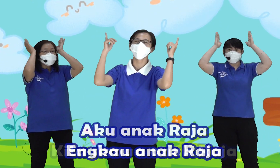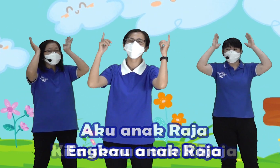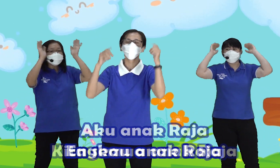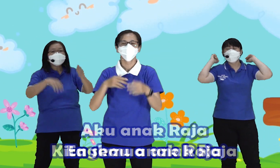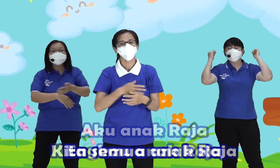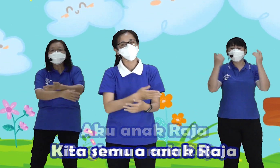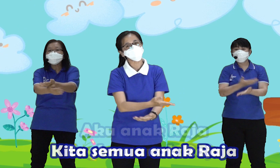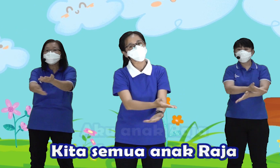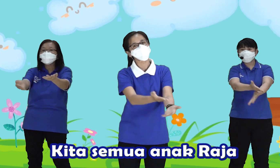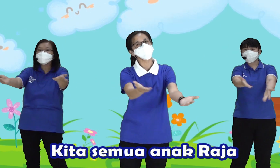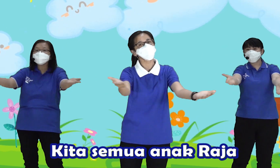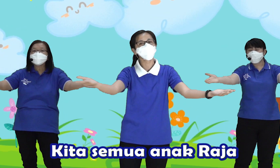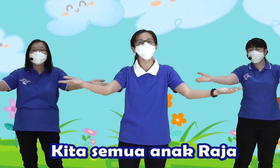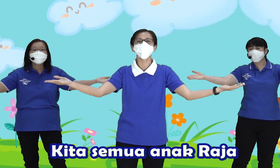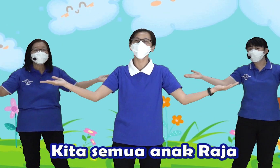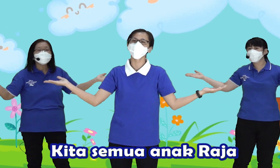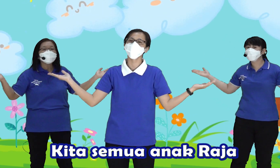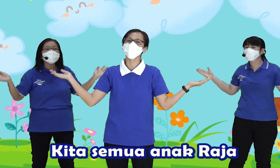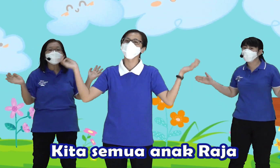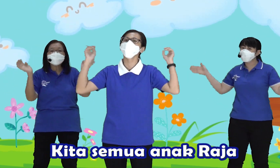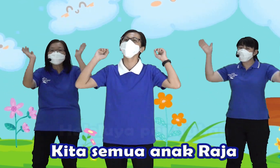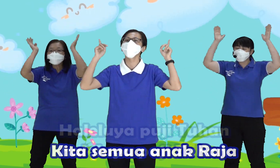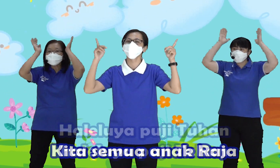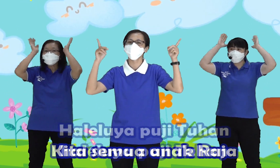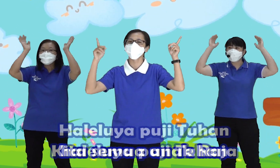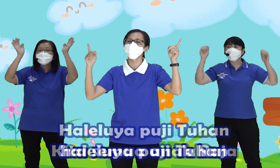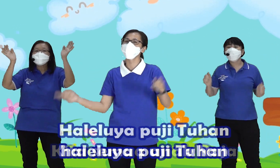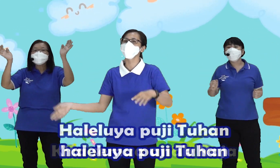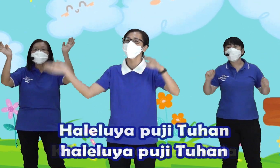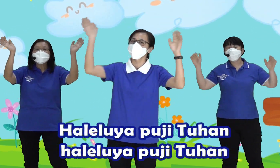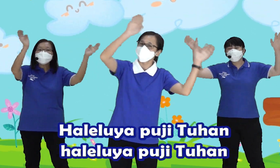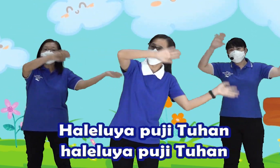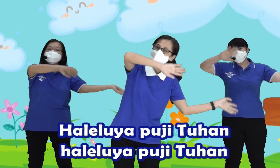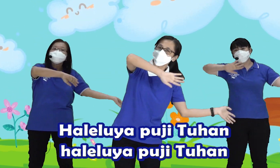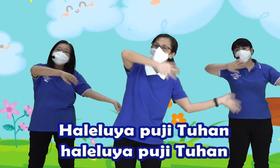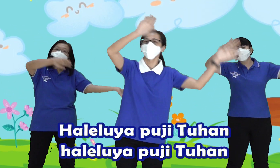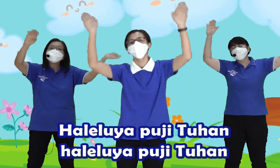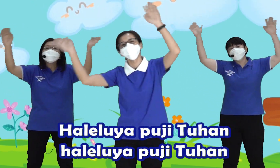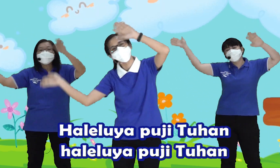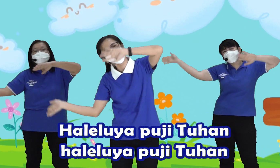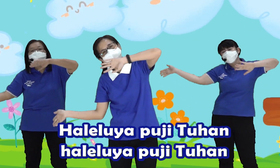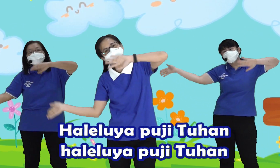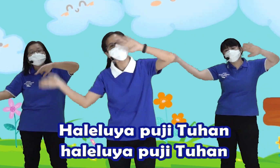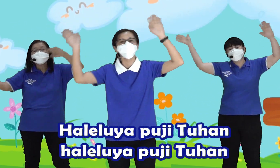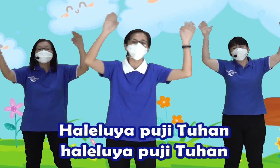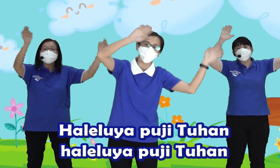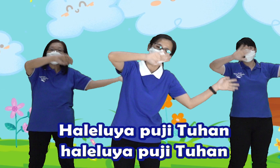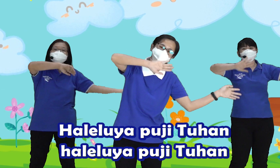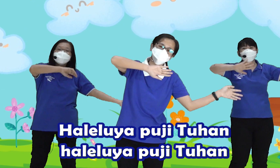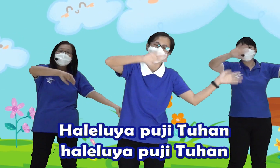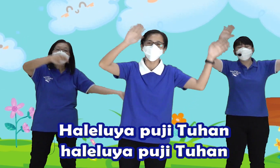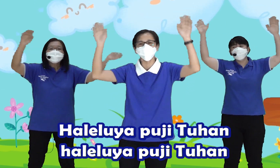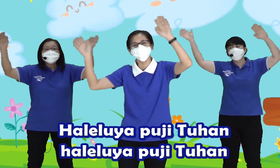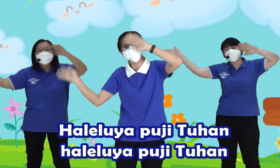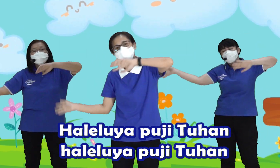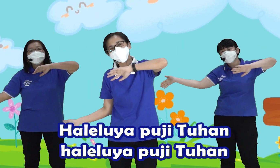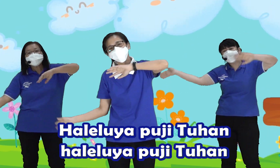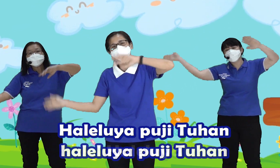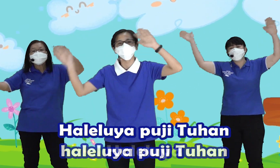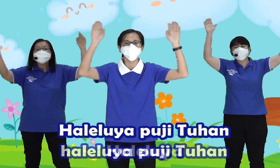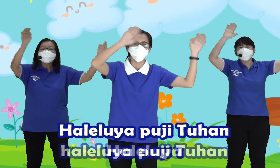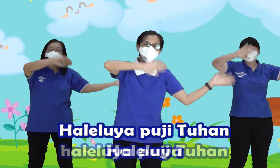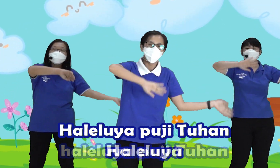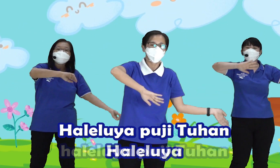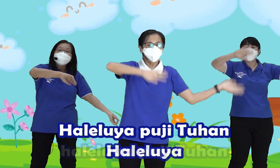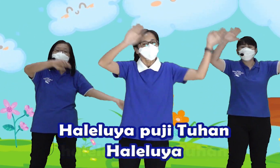Raja, kita semua anak Raja Haleluya, puji Tuhan, haleluya,